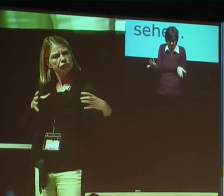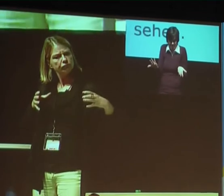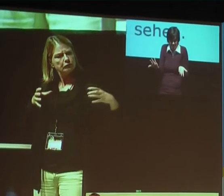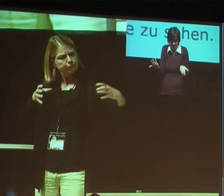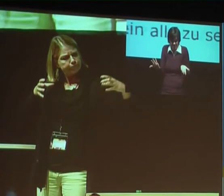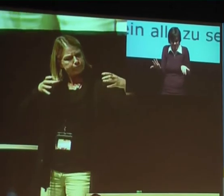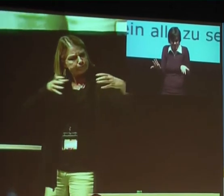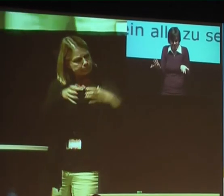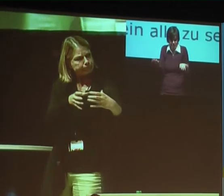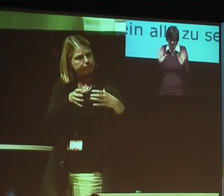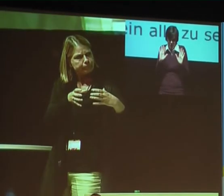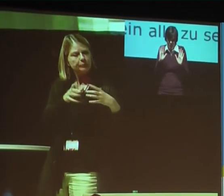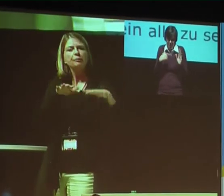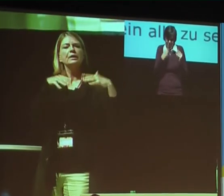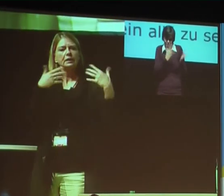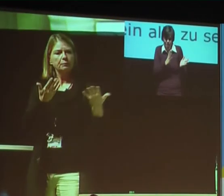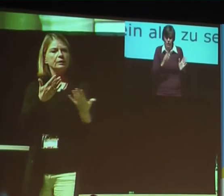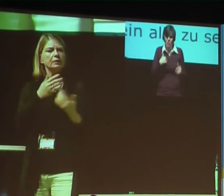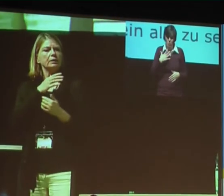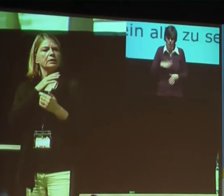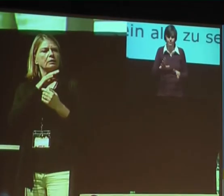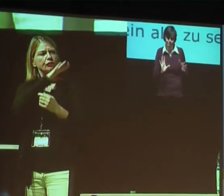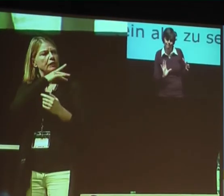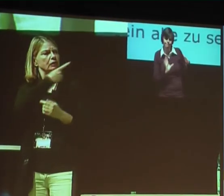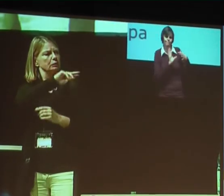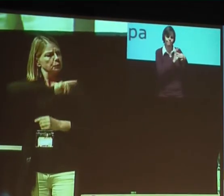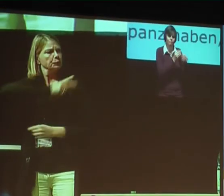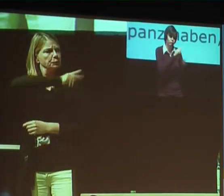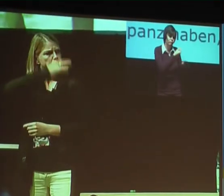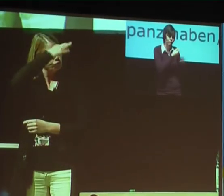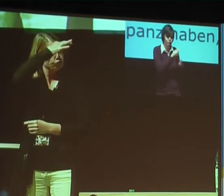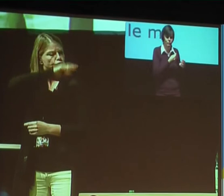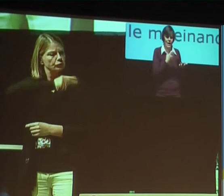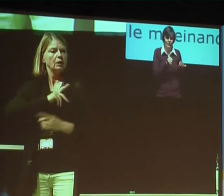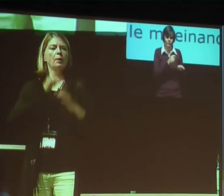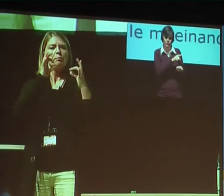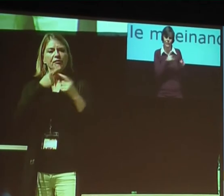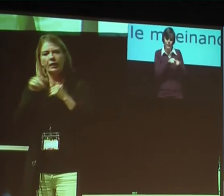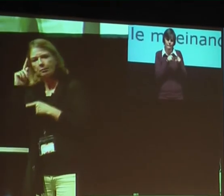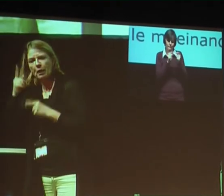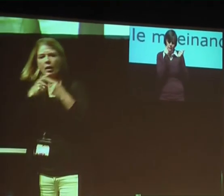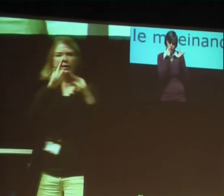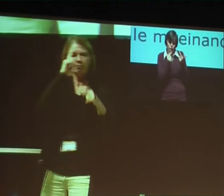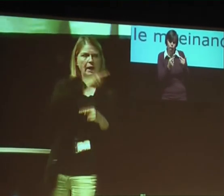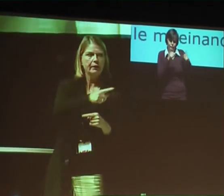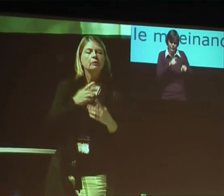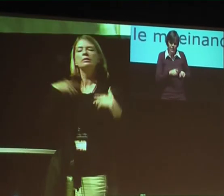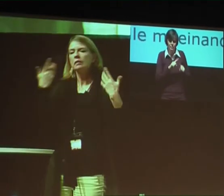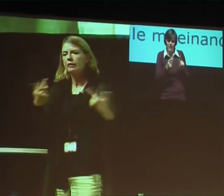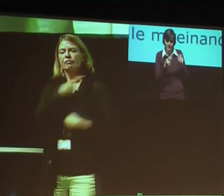was wir gemeinsam haben, ohne Dissens. Und das, was wir Dissens haben, müssen wir einander begegnen und miteinander